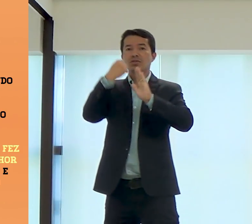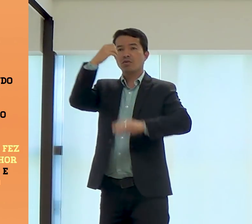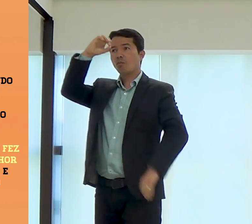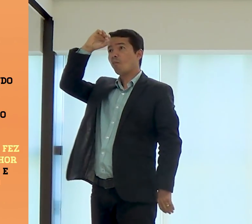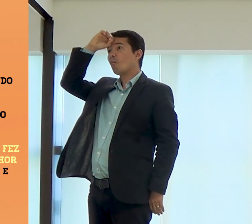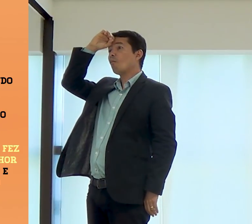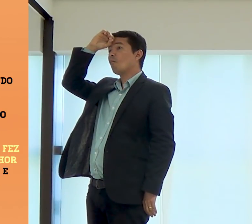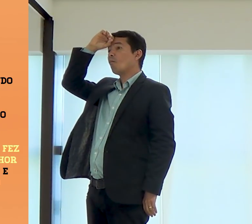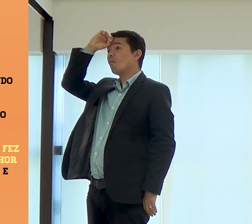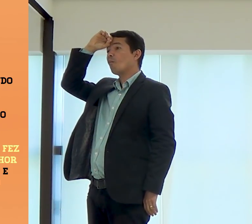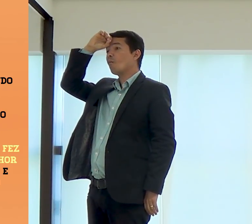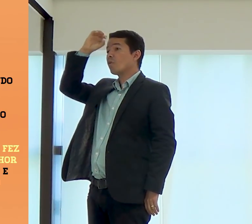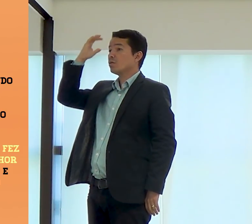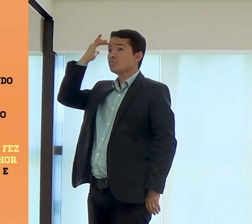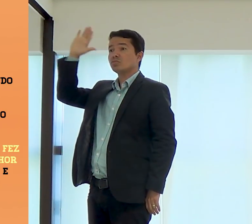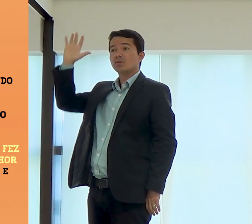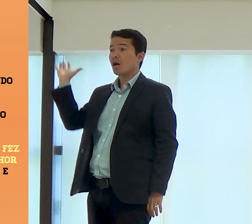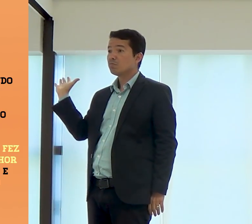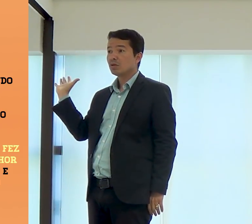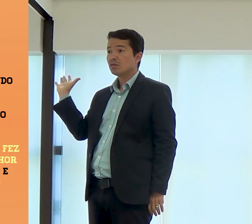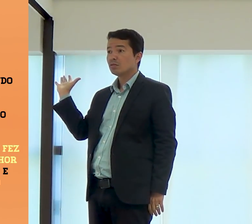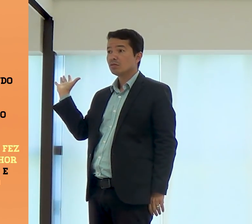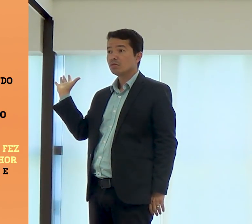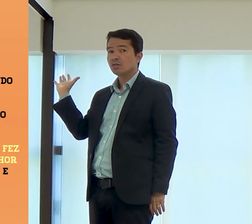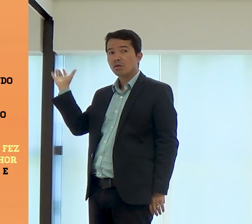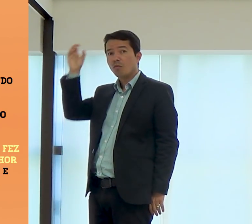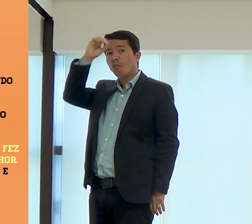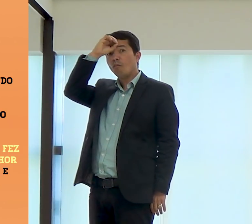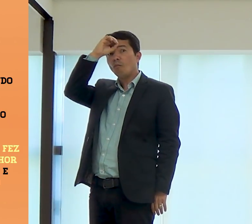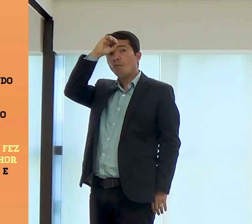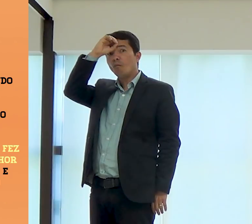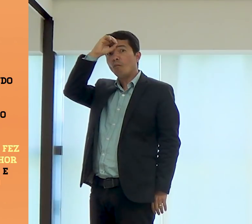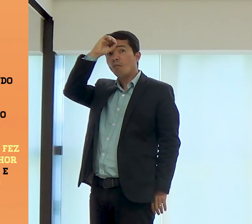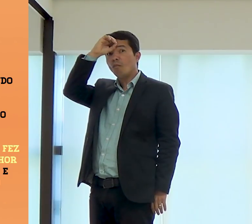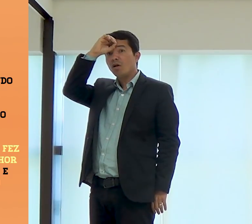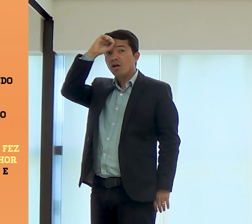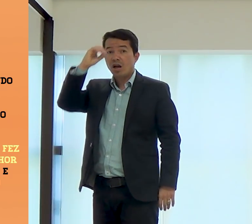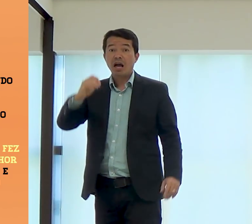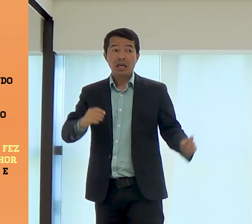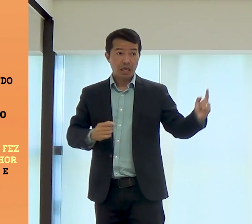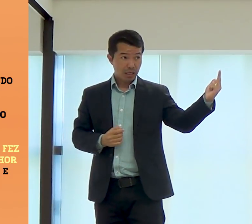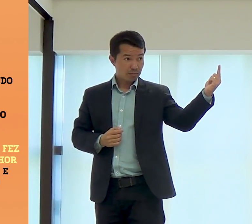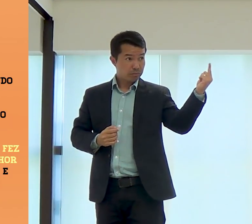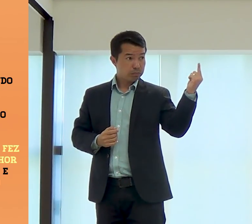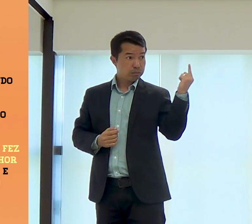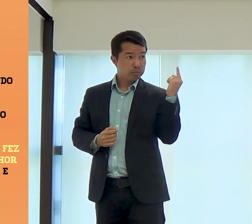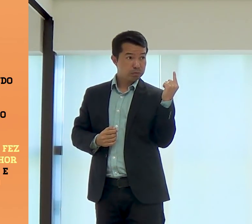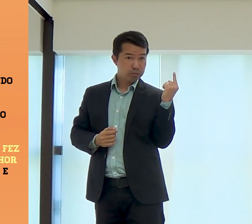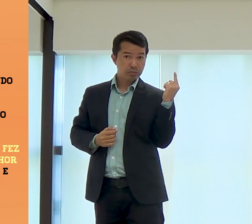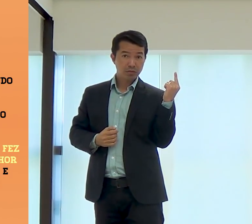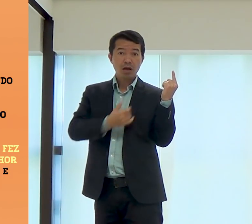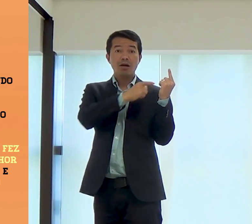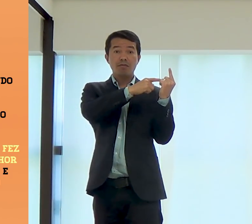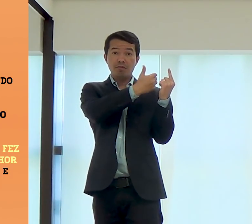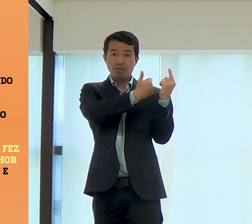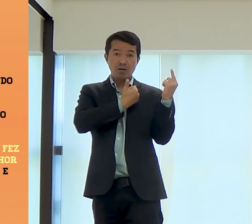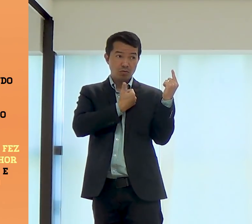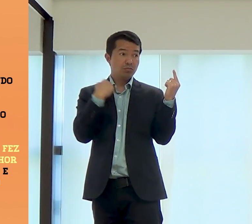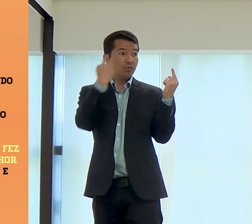foi uma concepção do Espírito Santo. E José, então, não sabia, não tinha noção ainda do que havia acontecido.